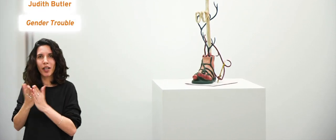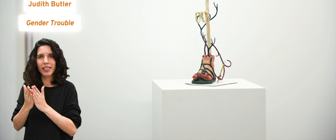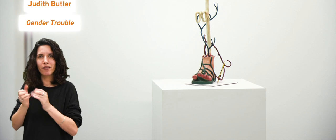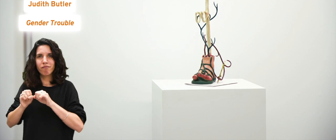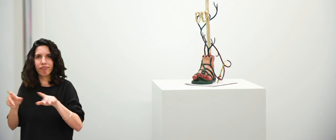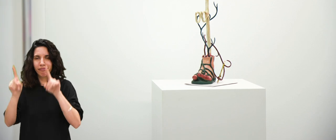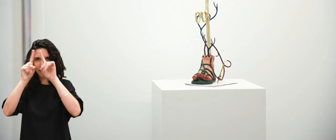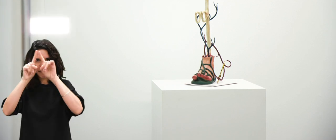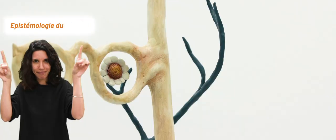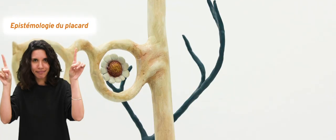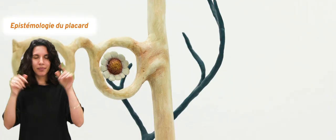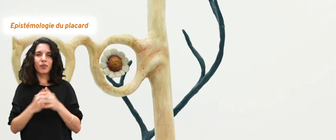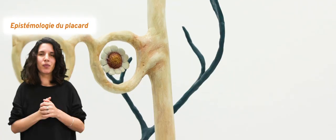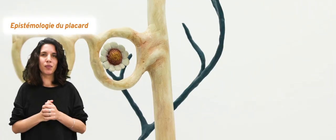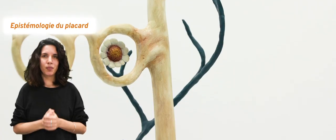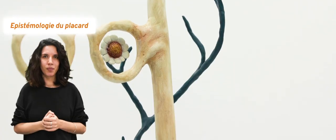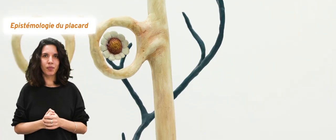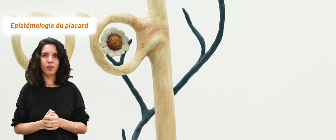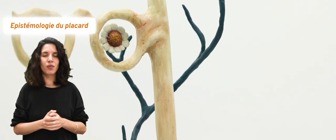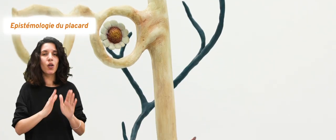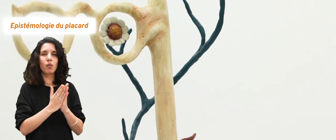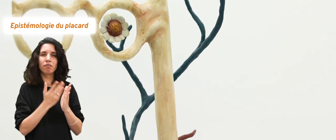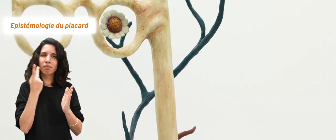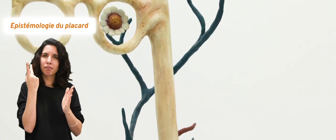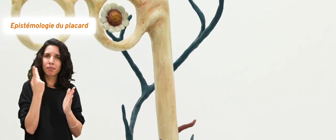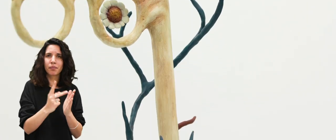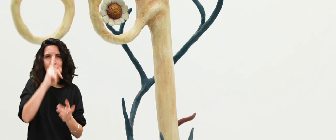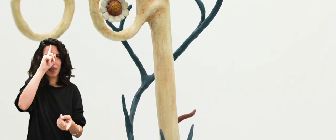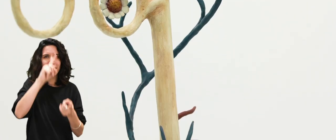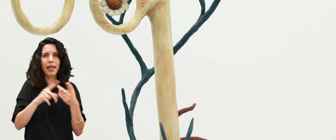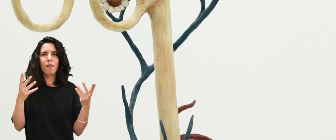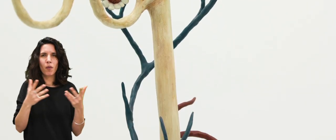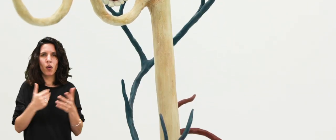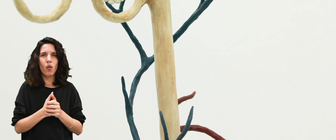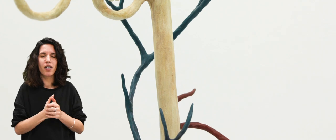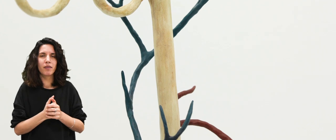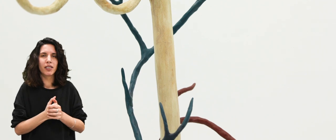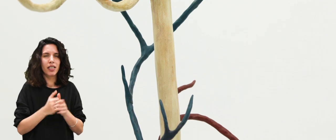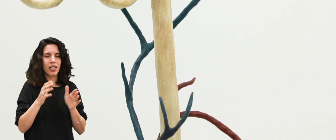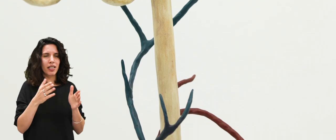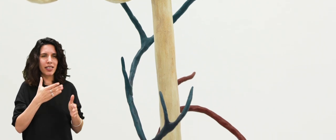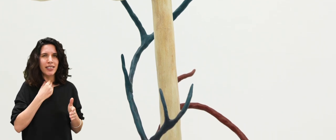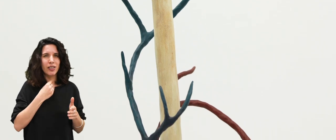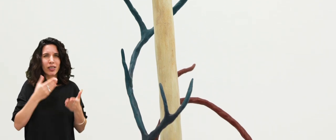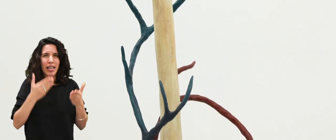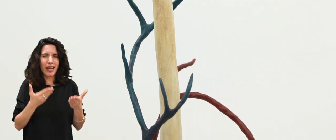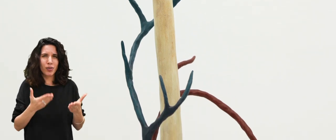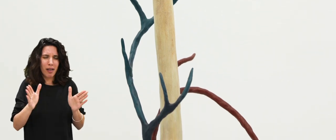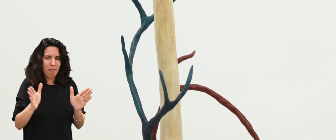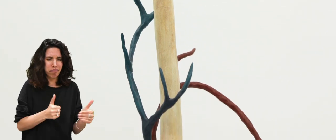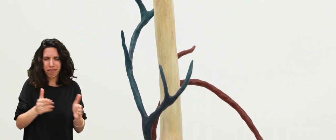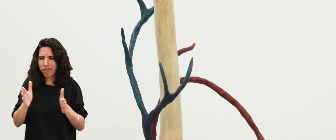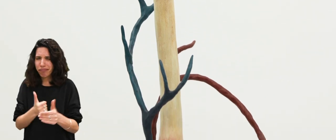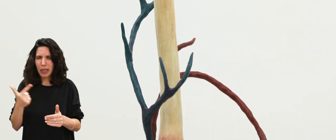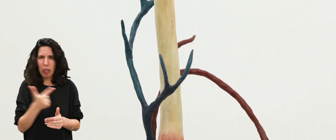90 « Gender Trouble », son ouvrage « L'épistémologie du placard », dans lequel elle remet en cause la manière dont la sexualité contemporaine est capturée